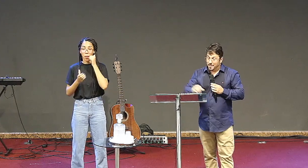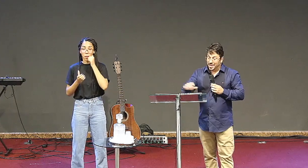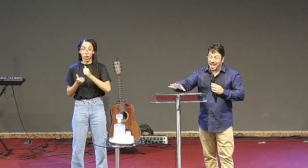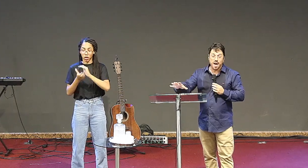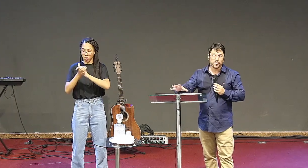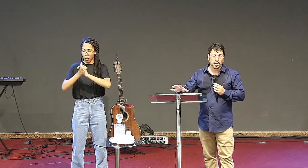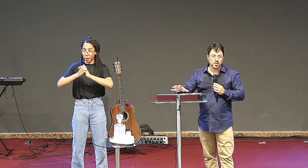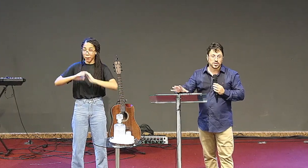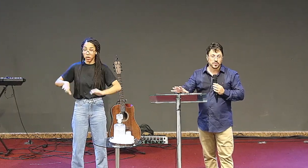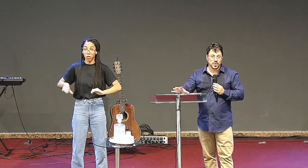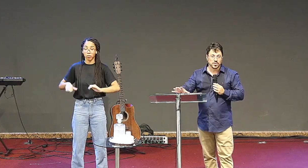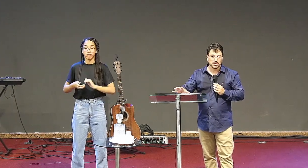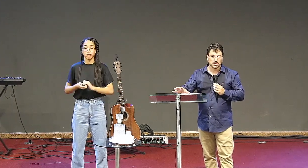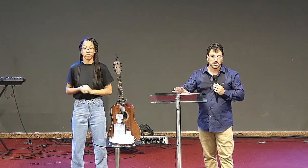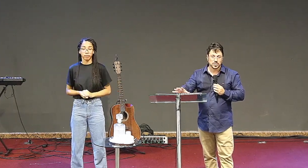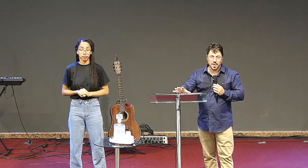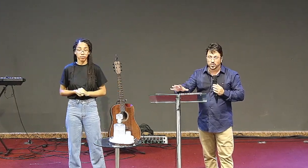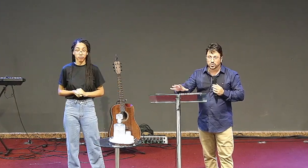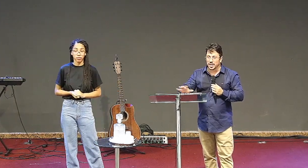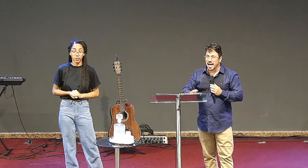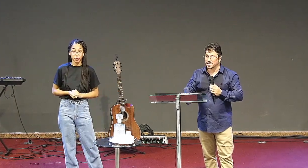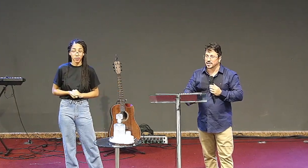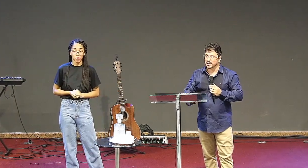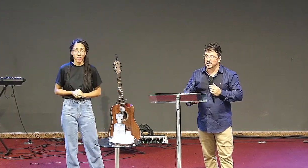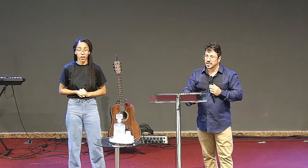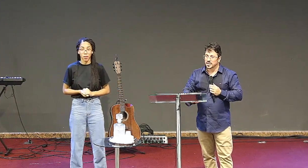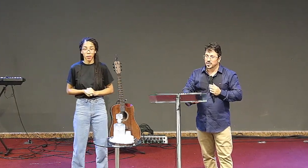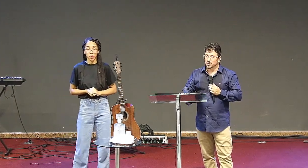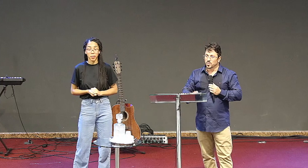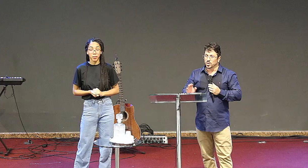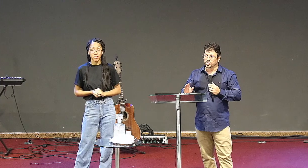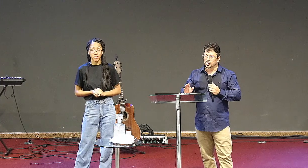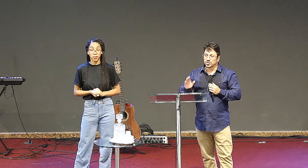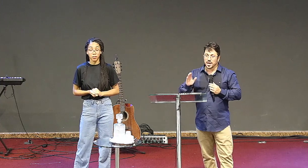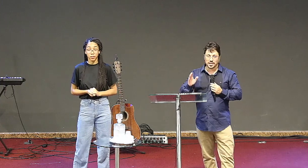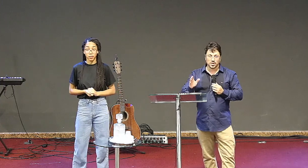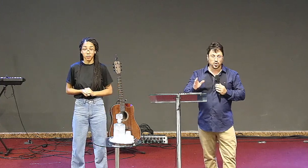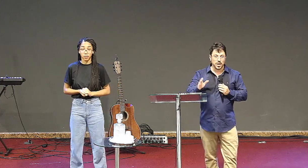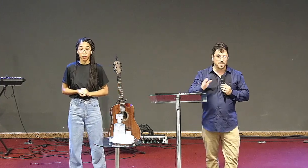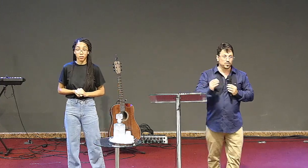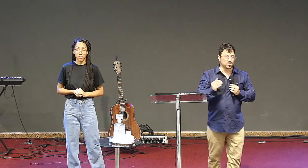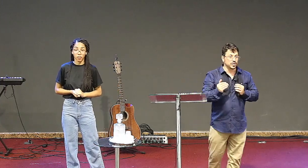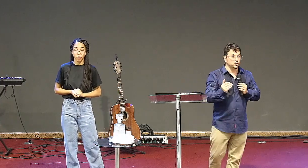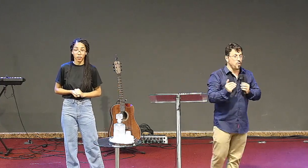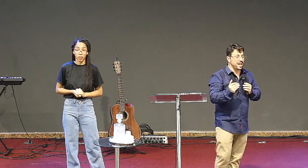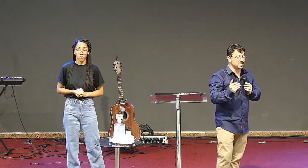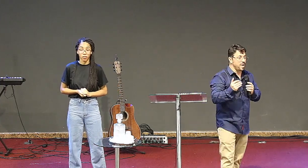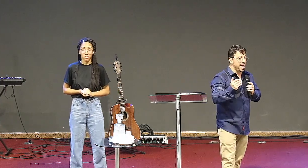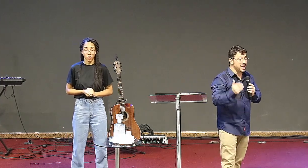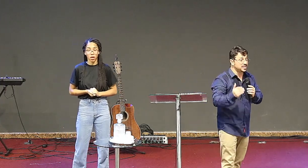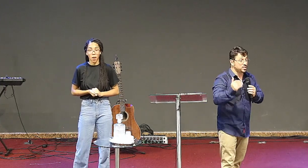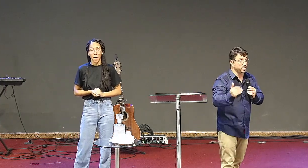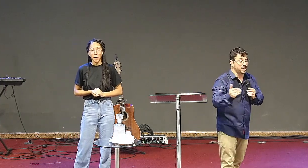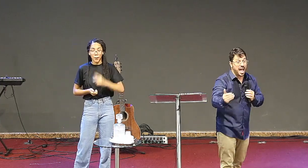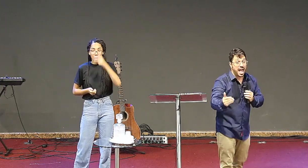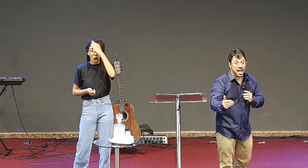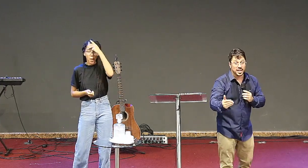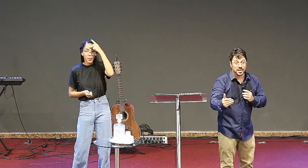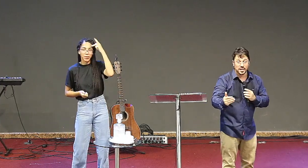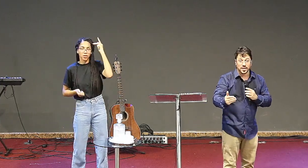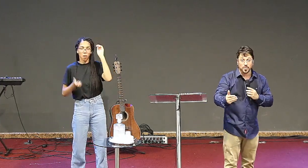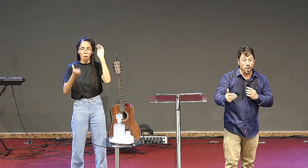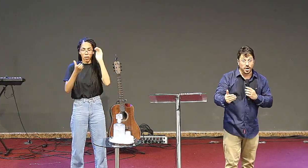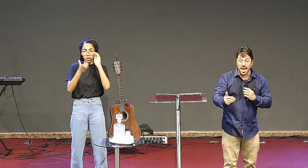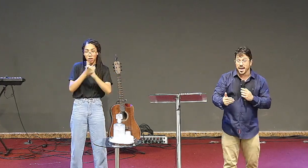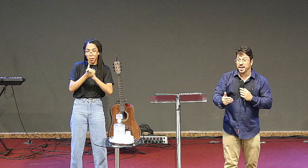a metáfora meus irmãos, é muito clara, muitos relacionamentos eles começam a esfriar,